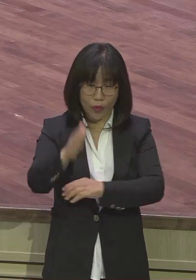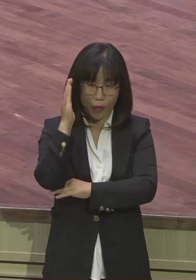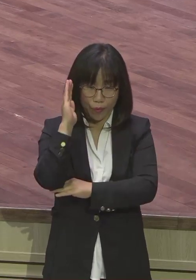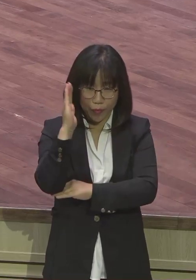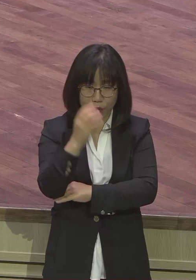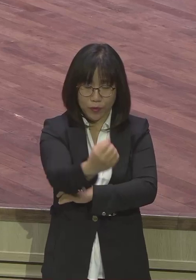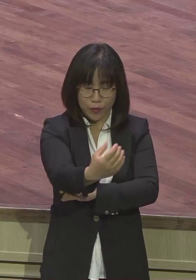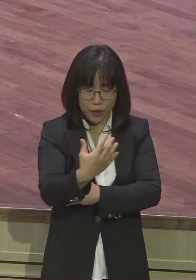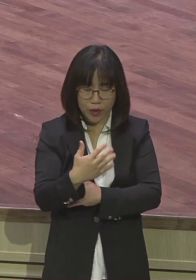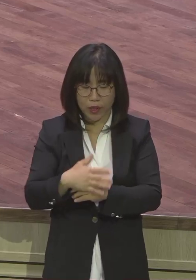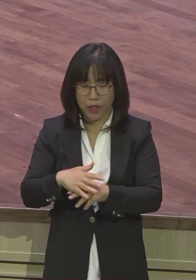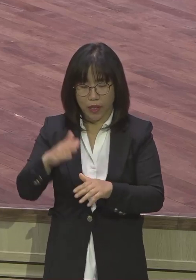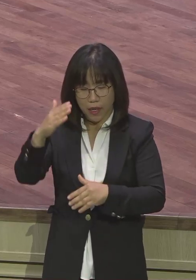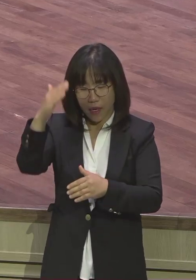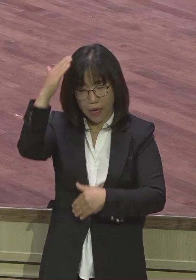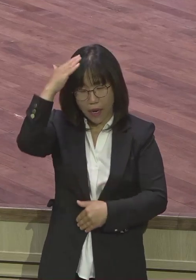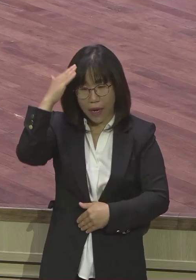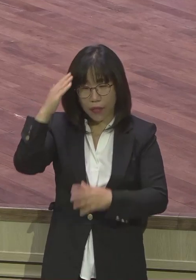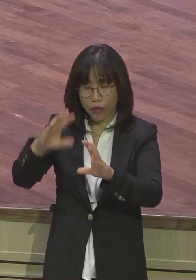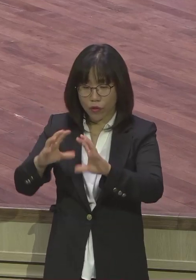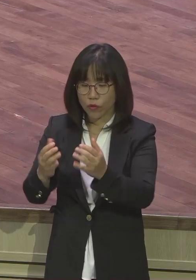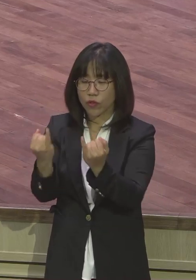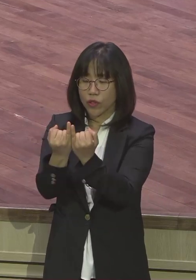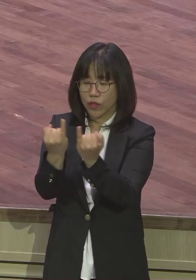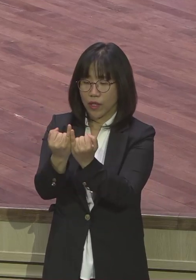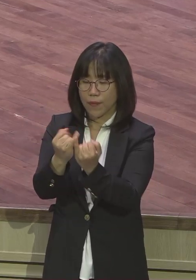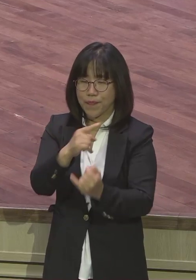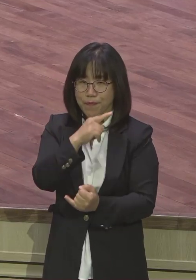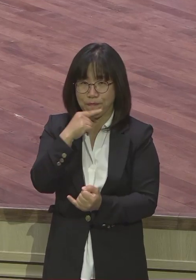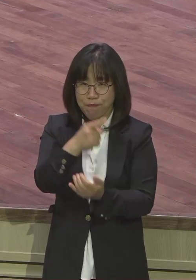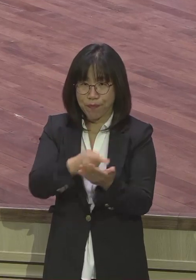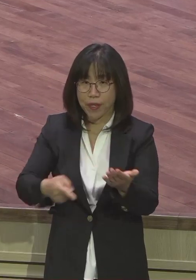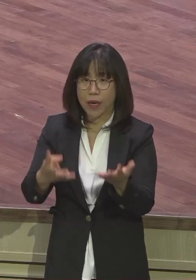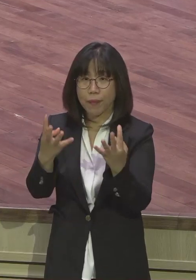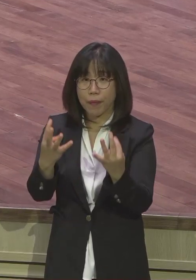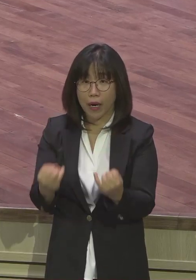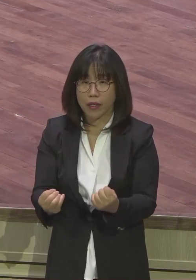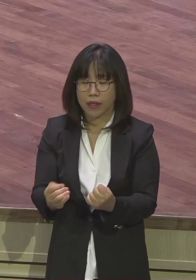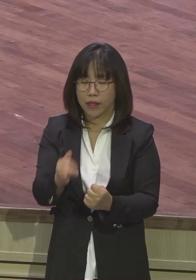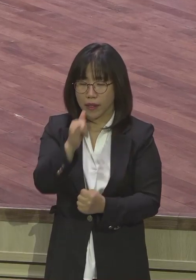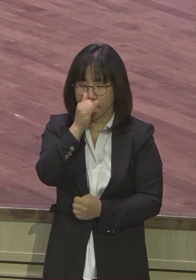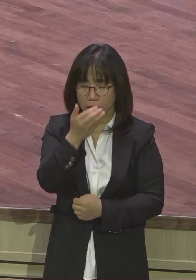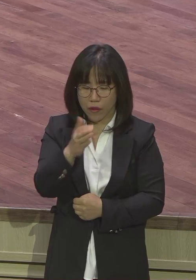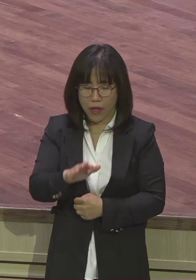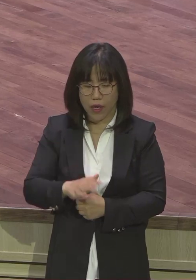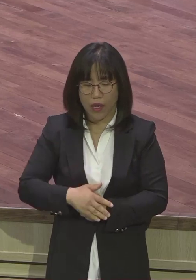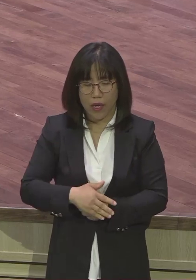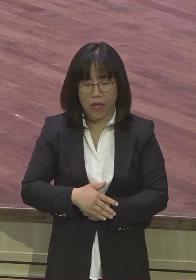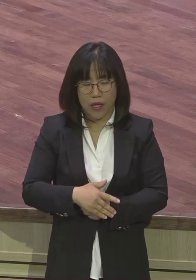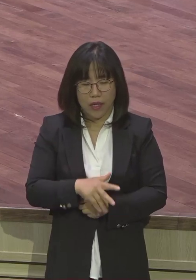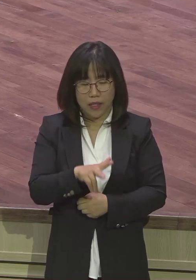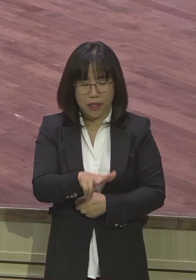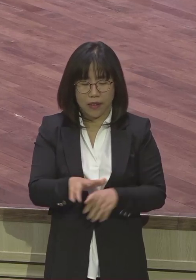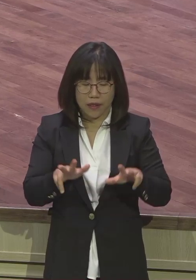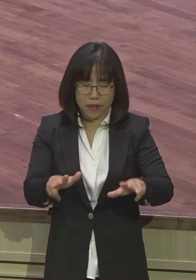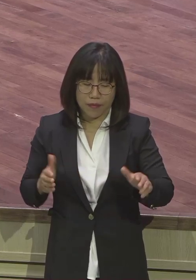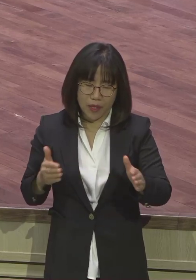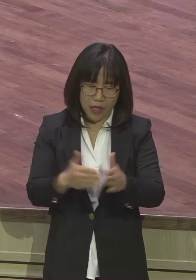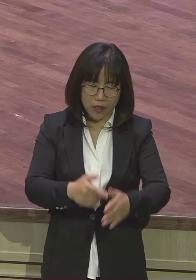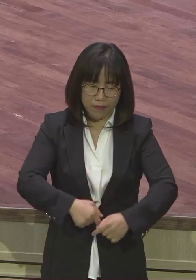당한 사람들에 대해서 진정성 있는 사과를 하지 않았어요. 이게